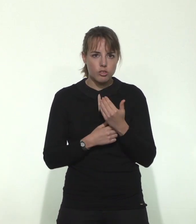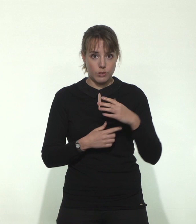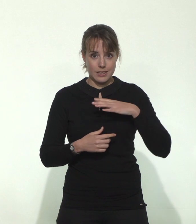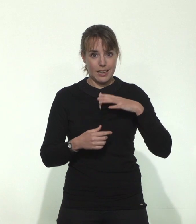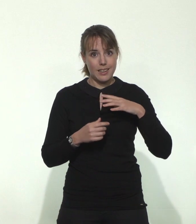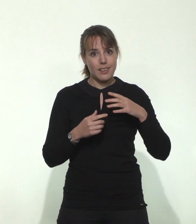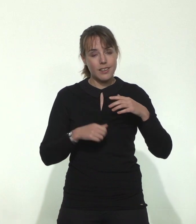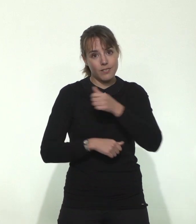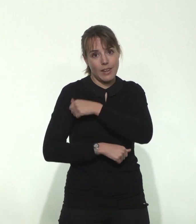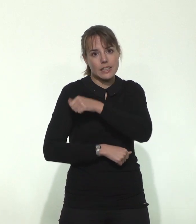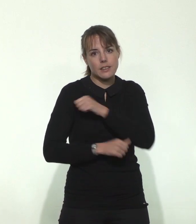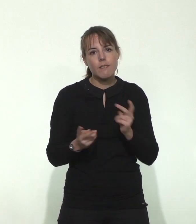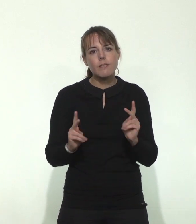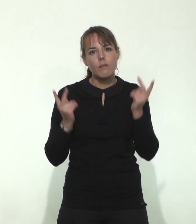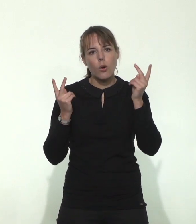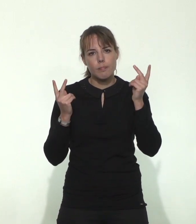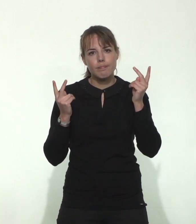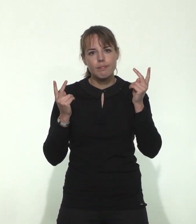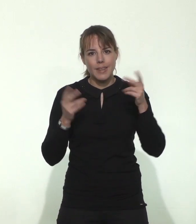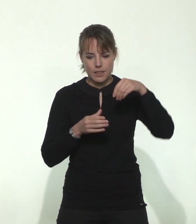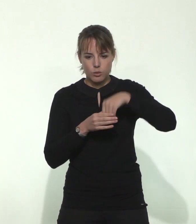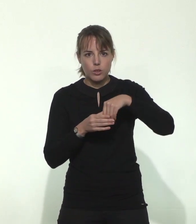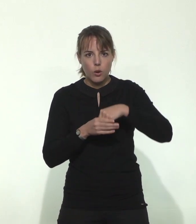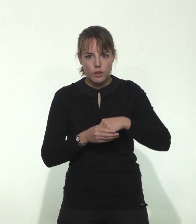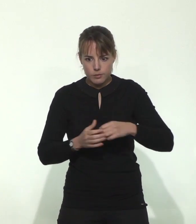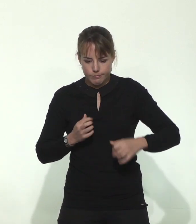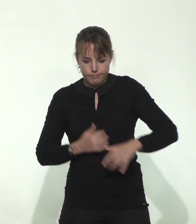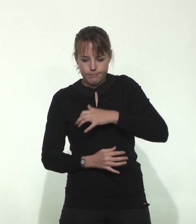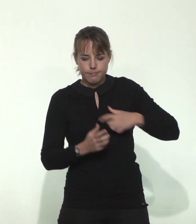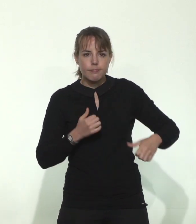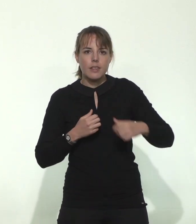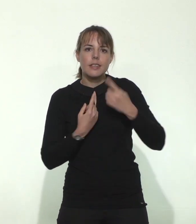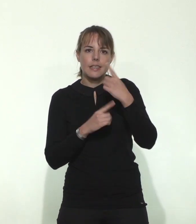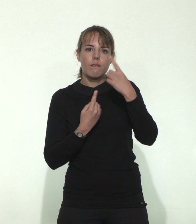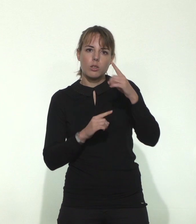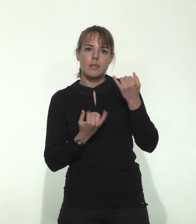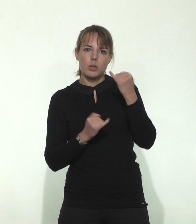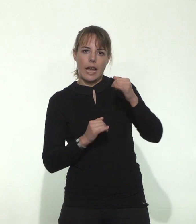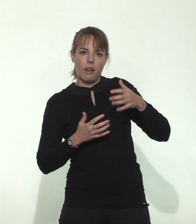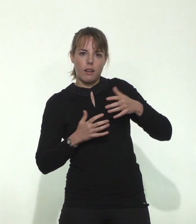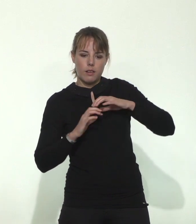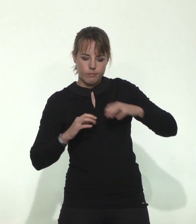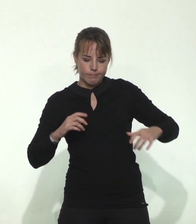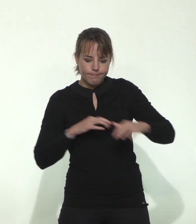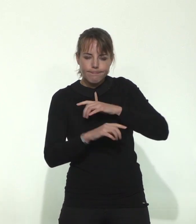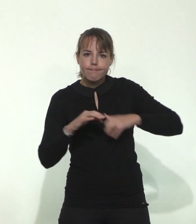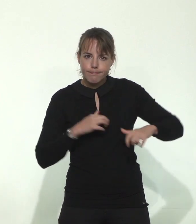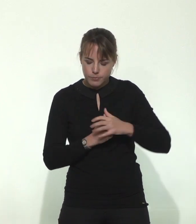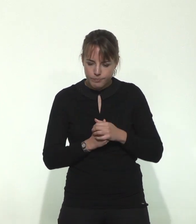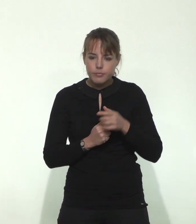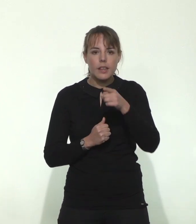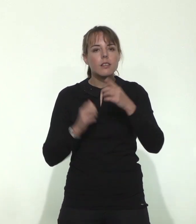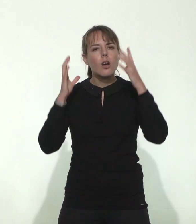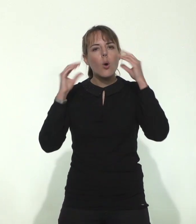qui provoque une stimulation immunitaire importante. Donc il y un essai en cours notamment piloté par nos amis